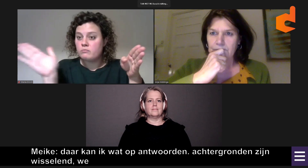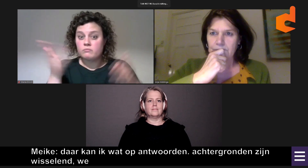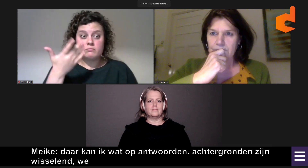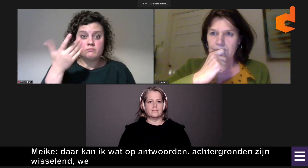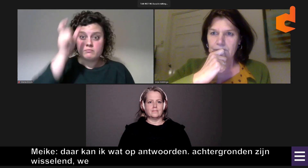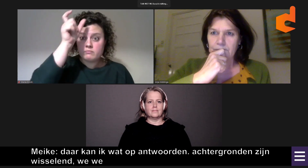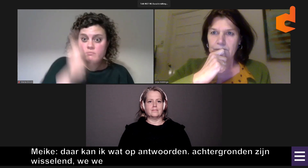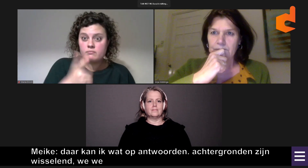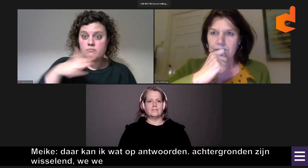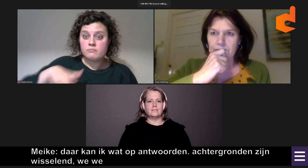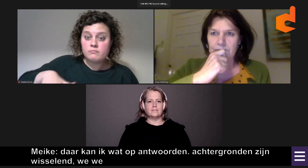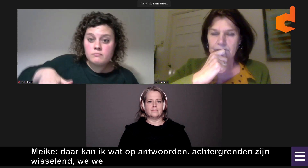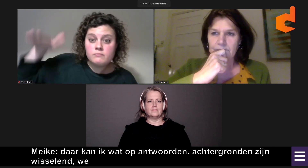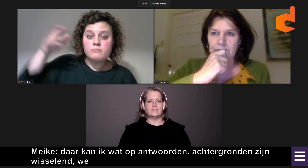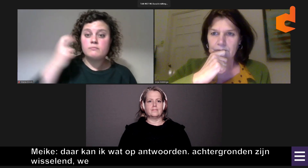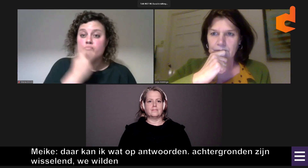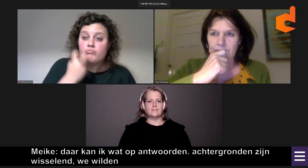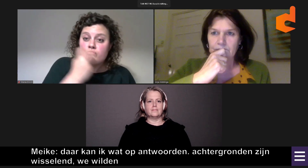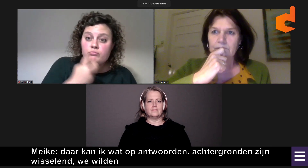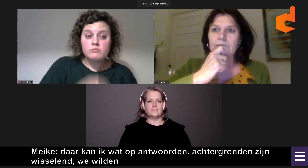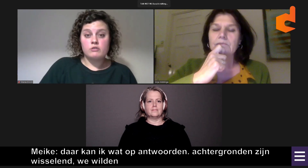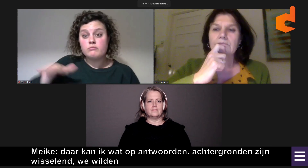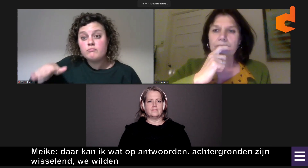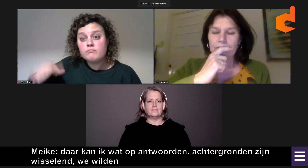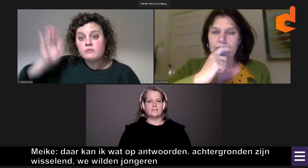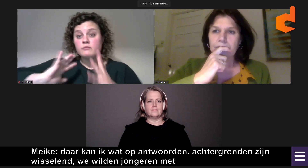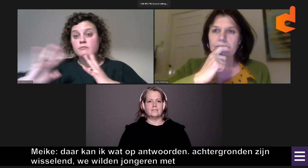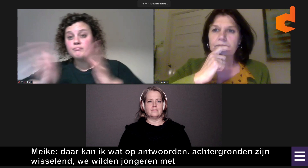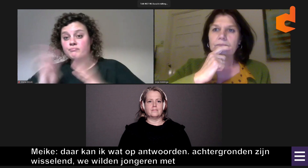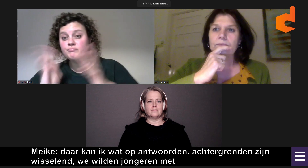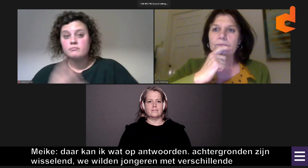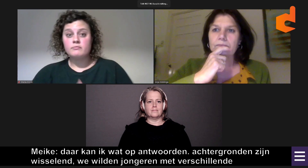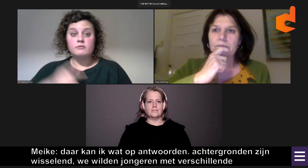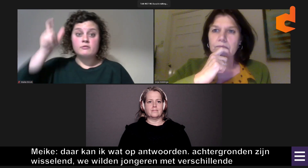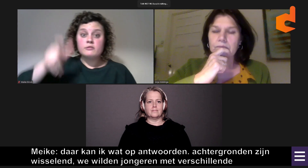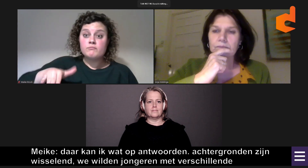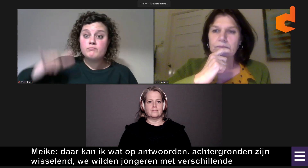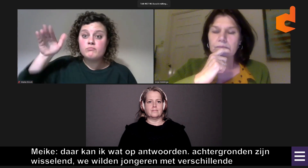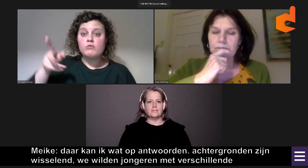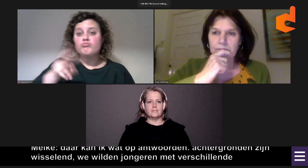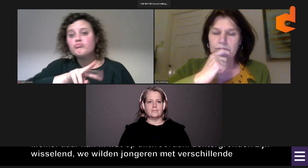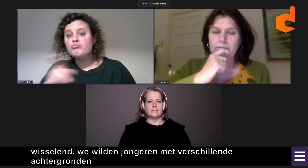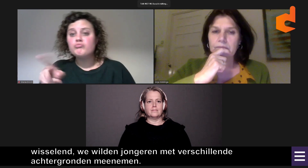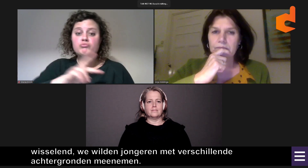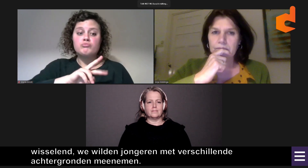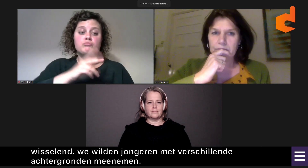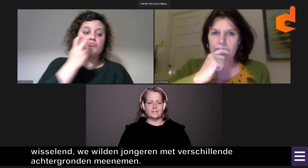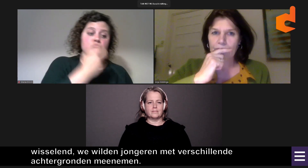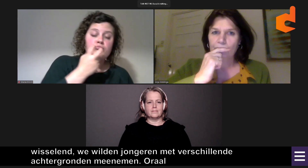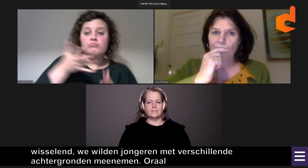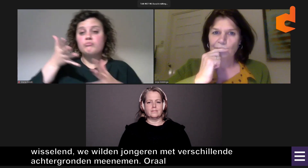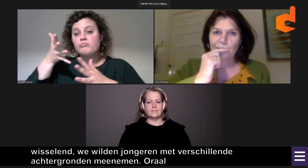achtergronden hebben. Zodat we een brede groep konden meenemen. Dus iemand die bijvoorbeeld oraal is opgevoed. Iemand die met gebarentaal is opgevoed.